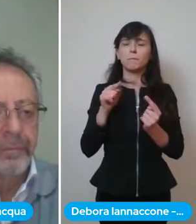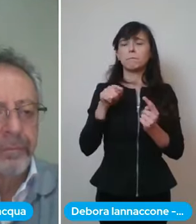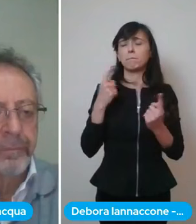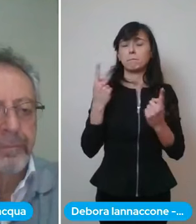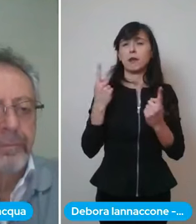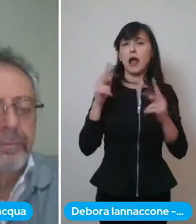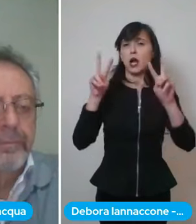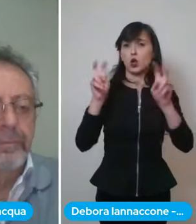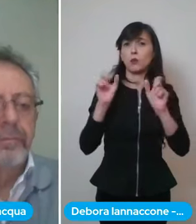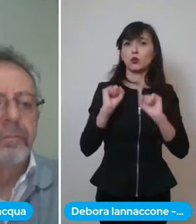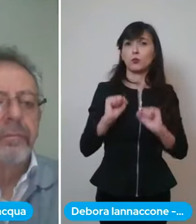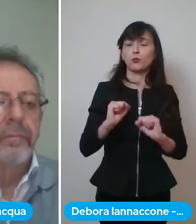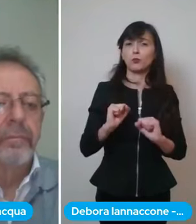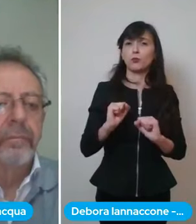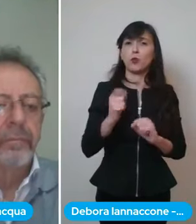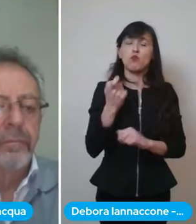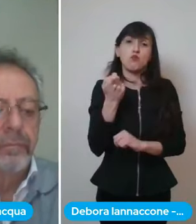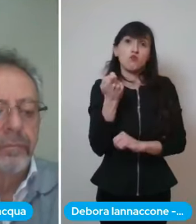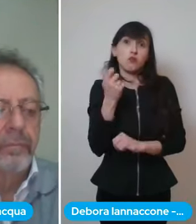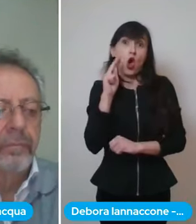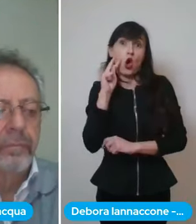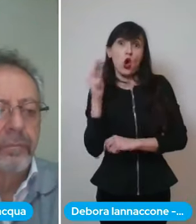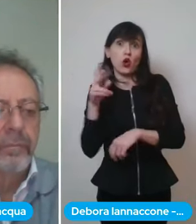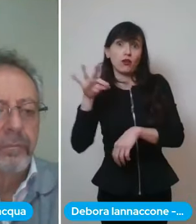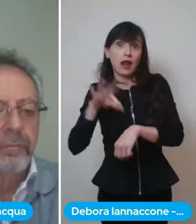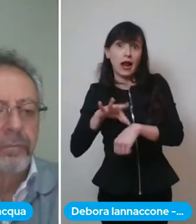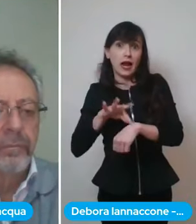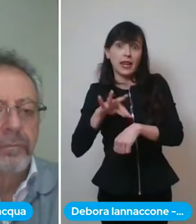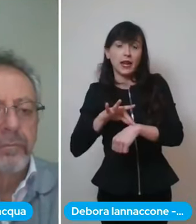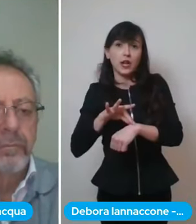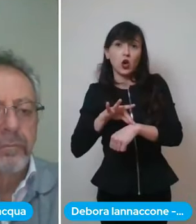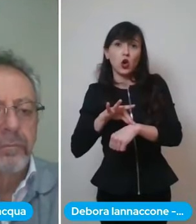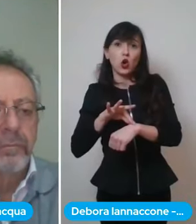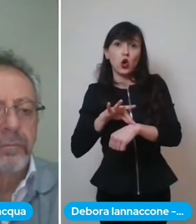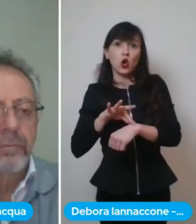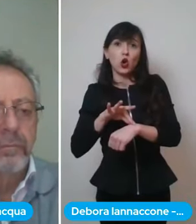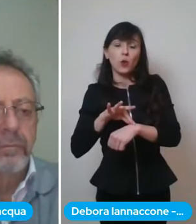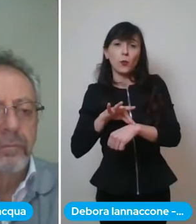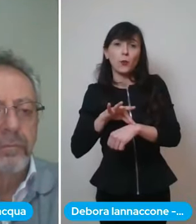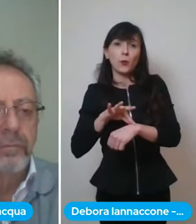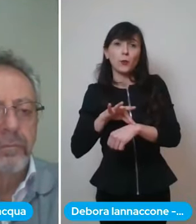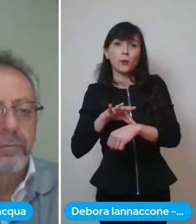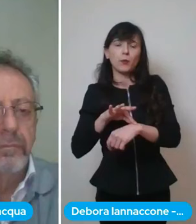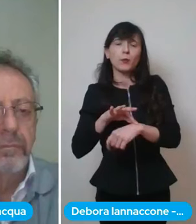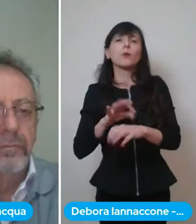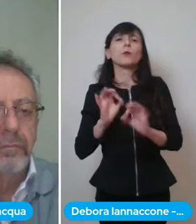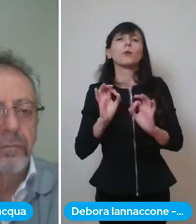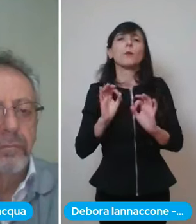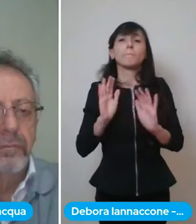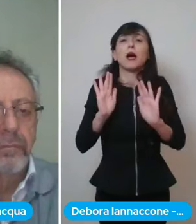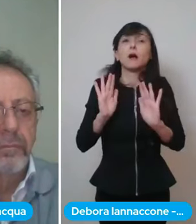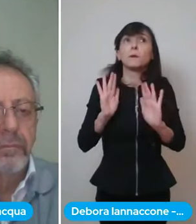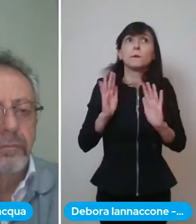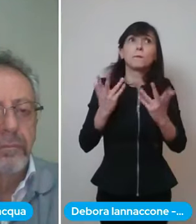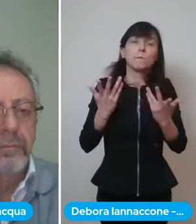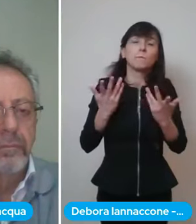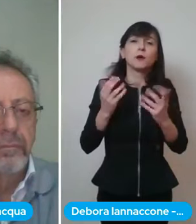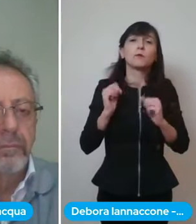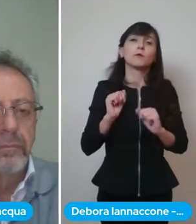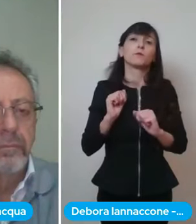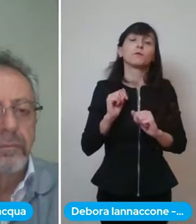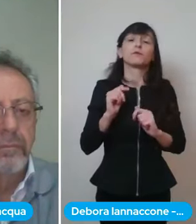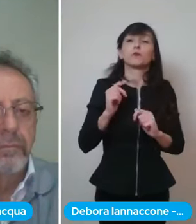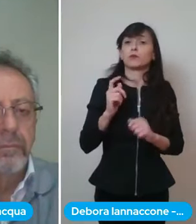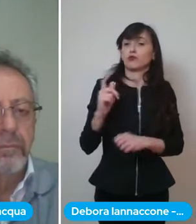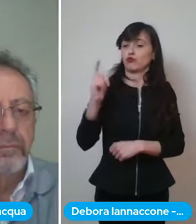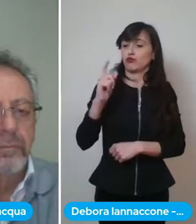un po' clinico ma cioè rispetto a queste morti che sono